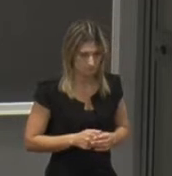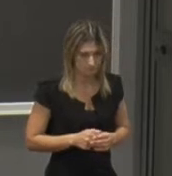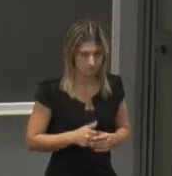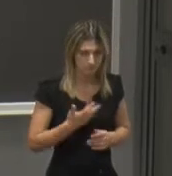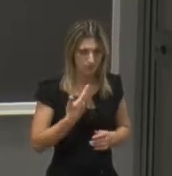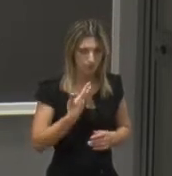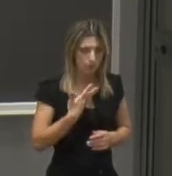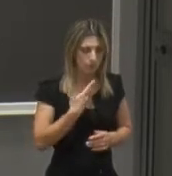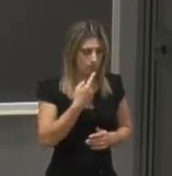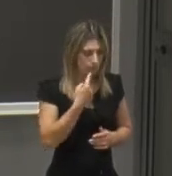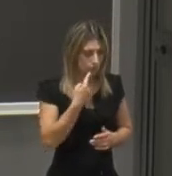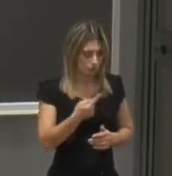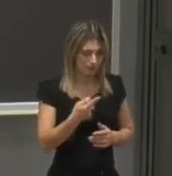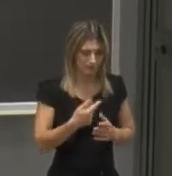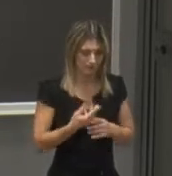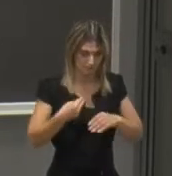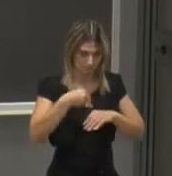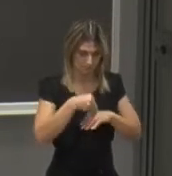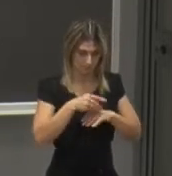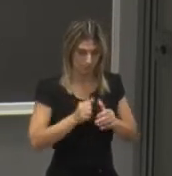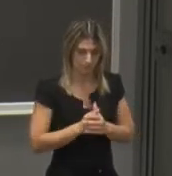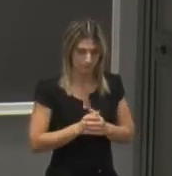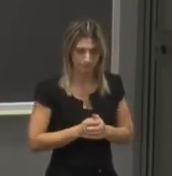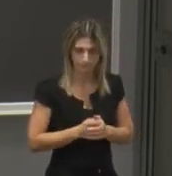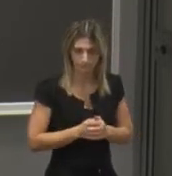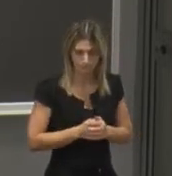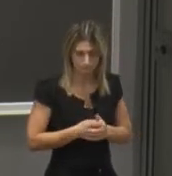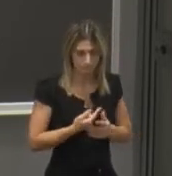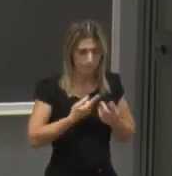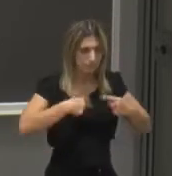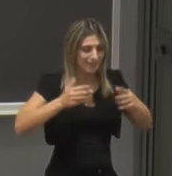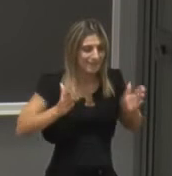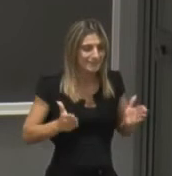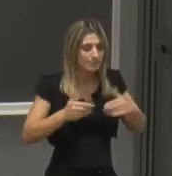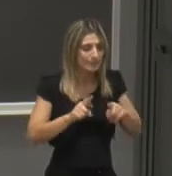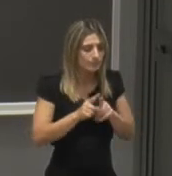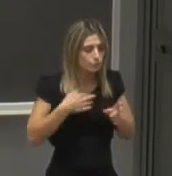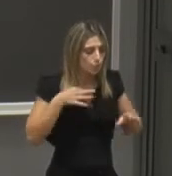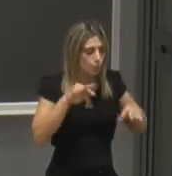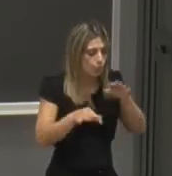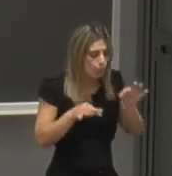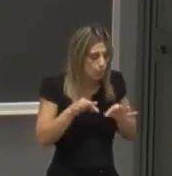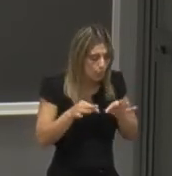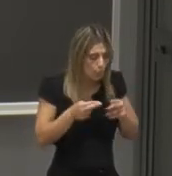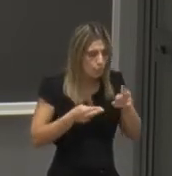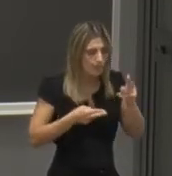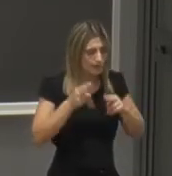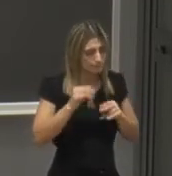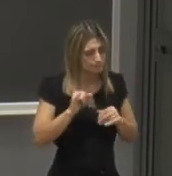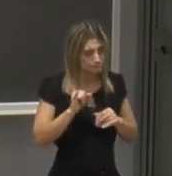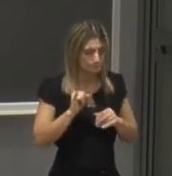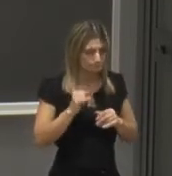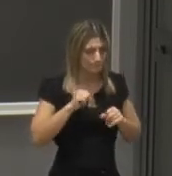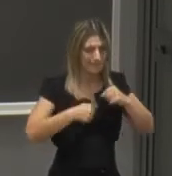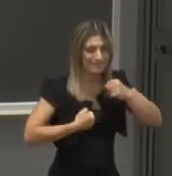voglio sottolineare inoltre appunto che il nostro dipartimento cura molto l'interdisciplinarietà